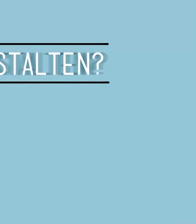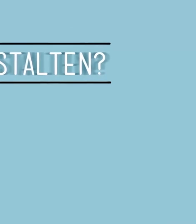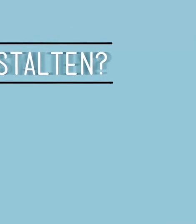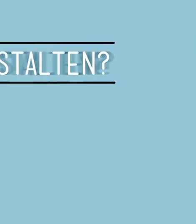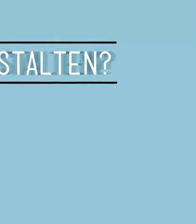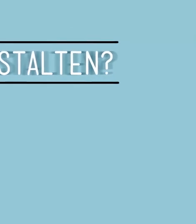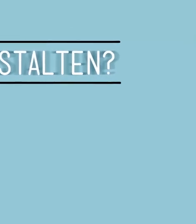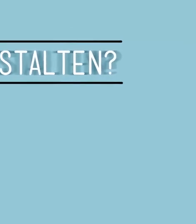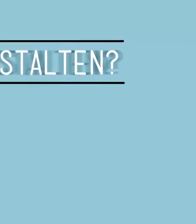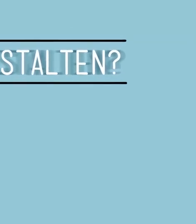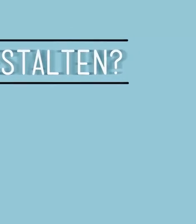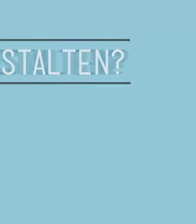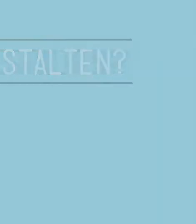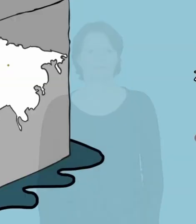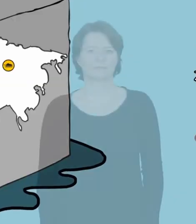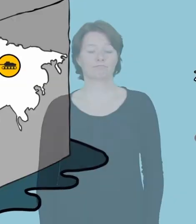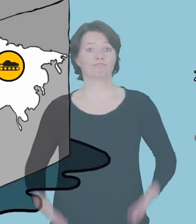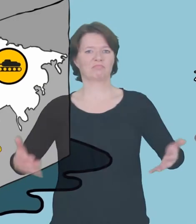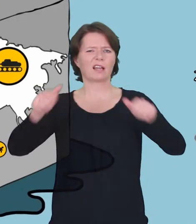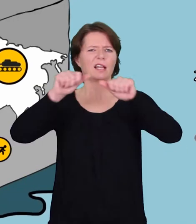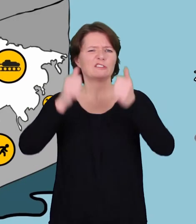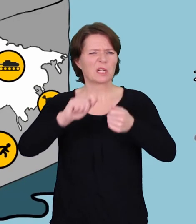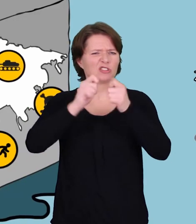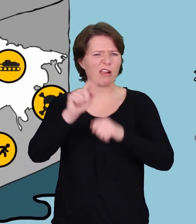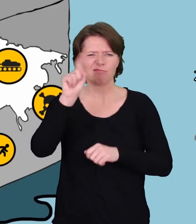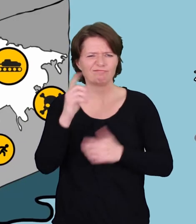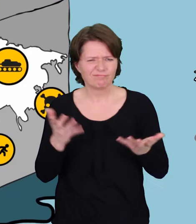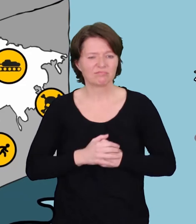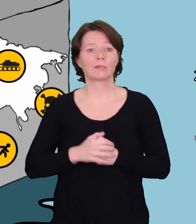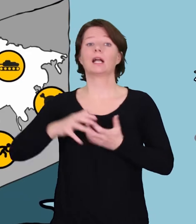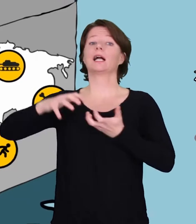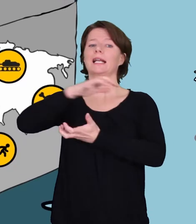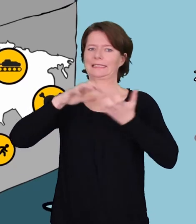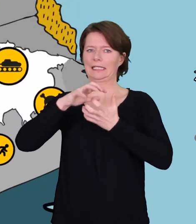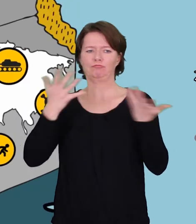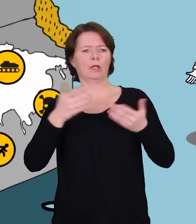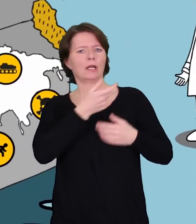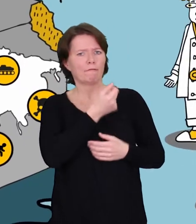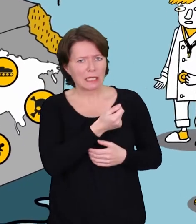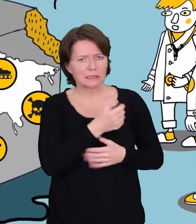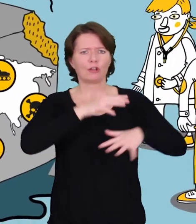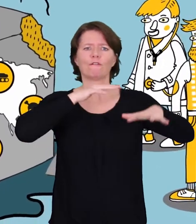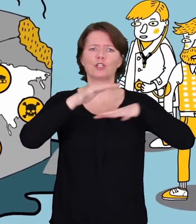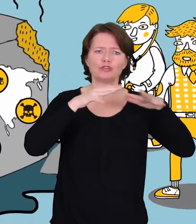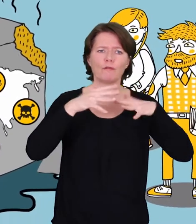Transformation gestalten, Wirtschafts und Finanzkrise, Klimawandel, Krise des globalen Ökosystems, Ressourcenknappheit,